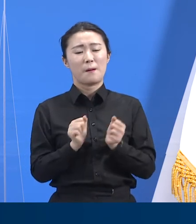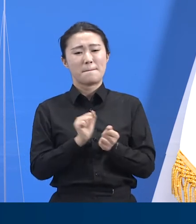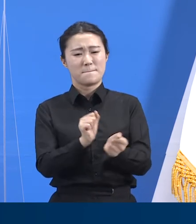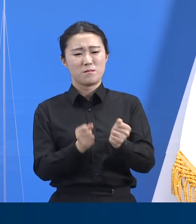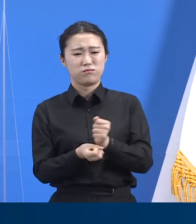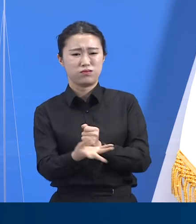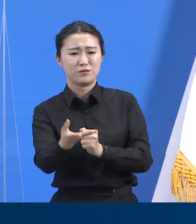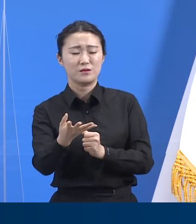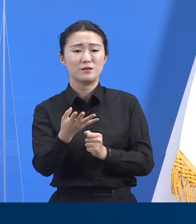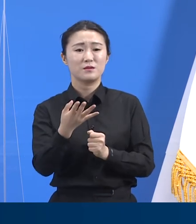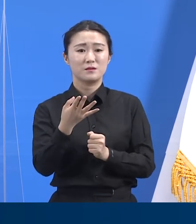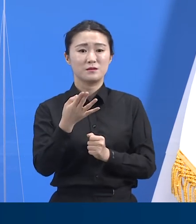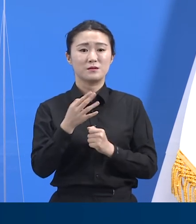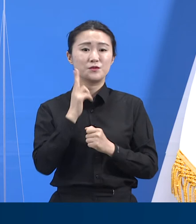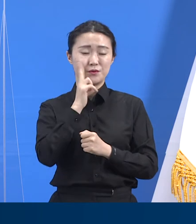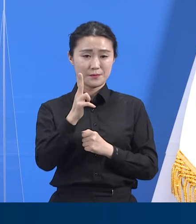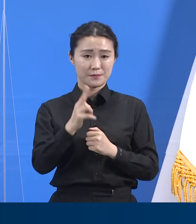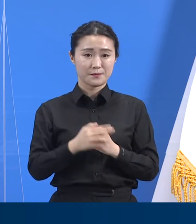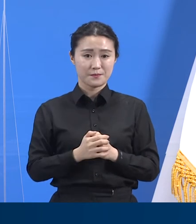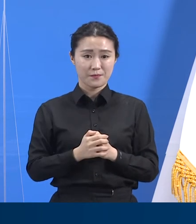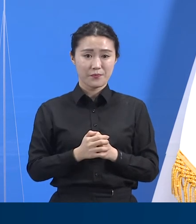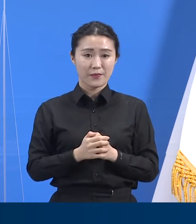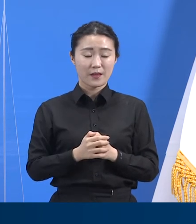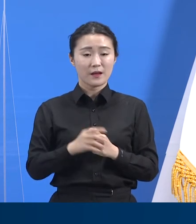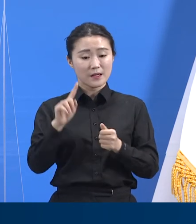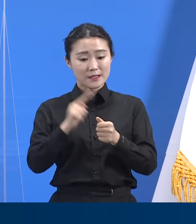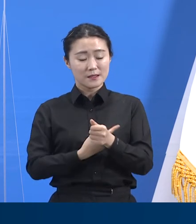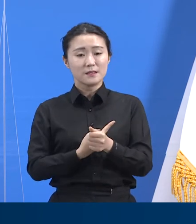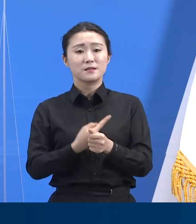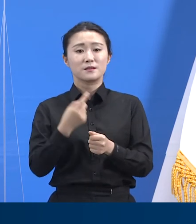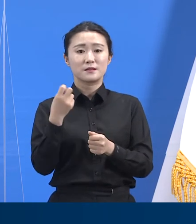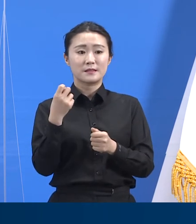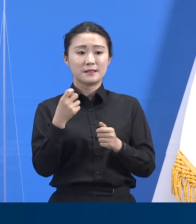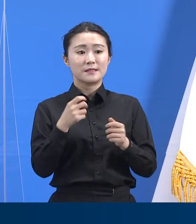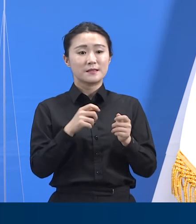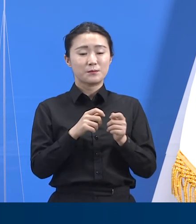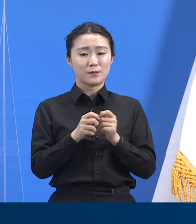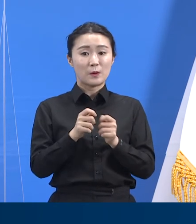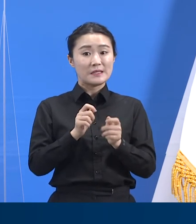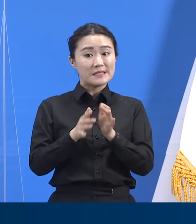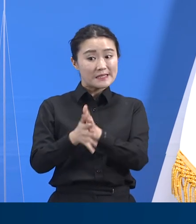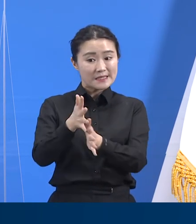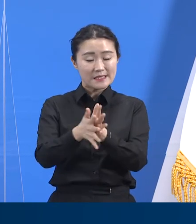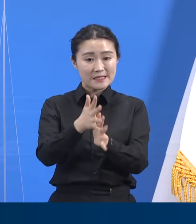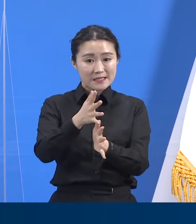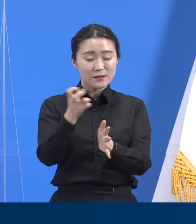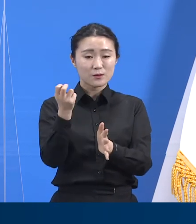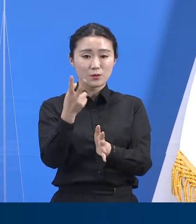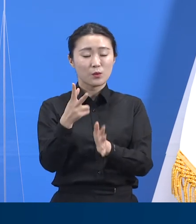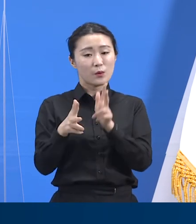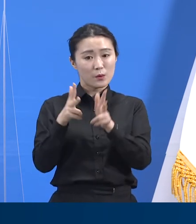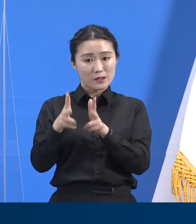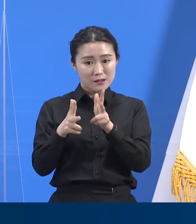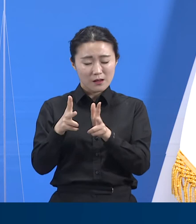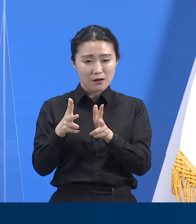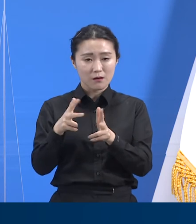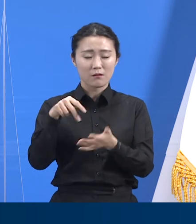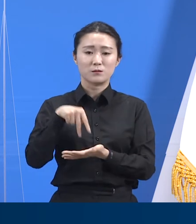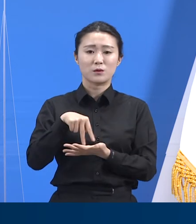그리고 시민사회는 내가 살아가는 공간에 어떤 위험 요인이 있는지 바르게 알고 정확히 대비해야 합니다.